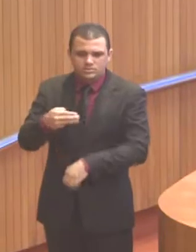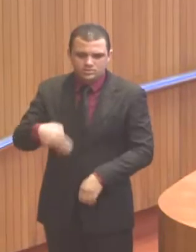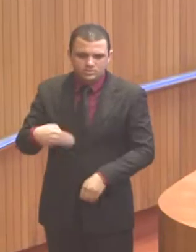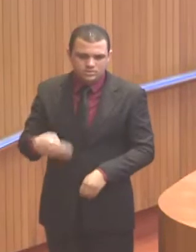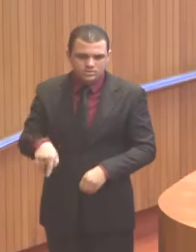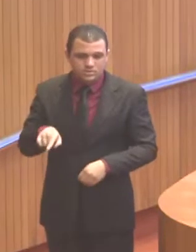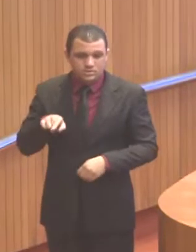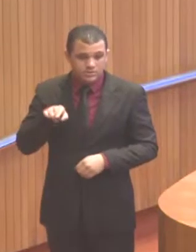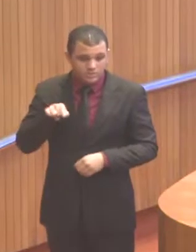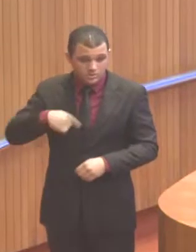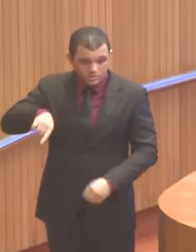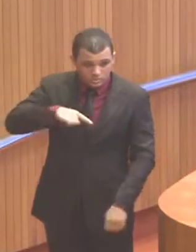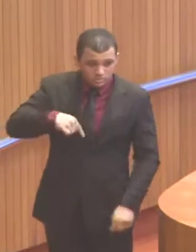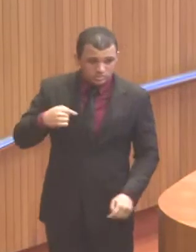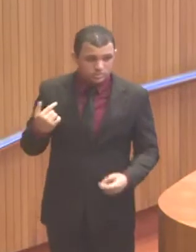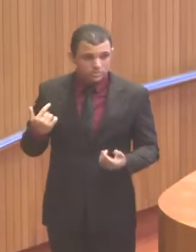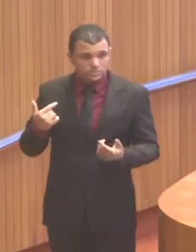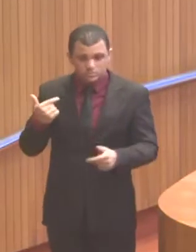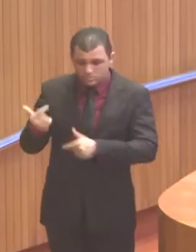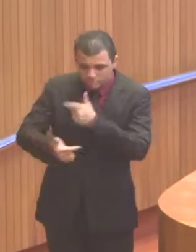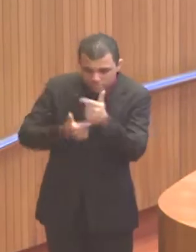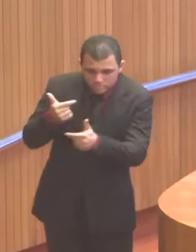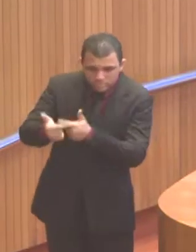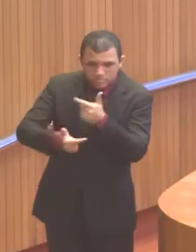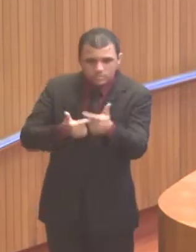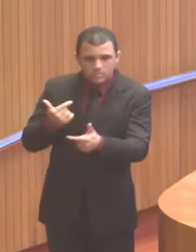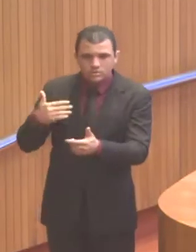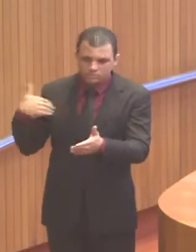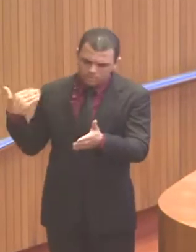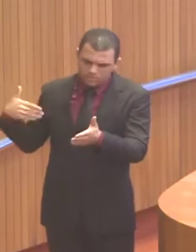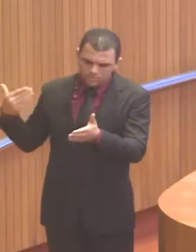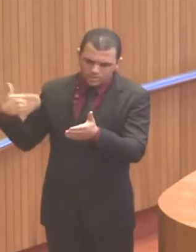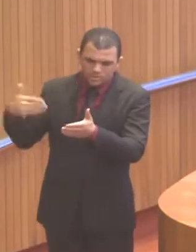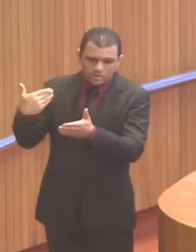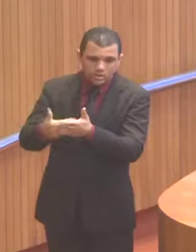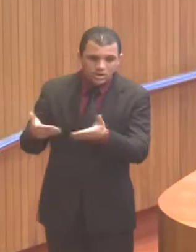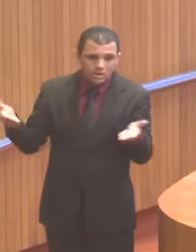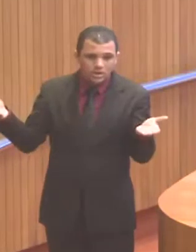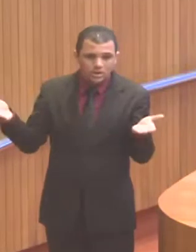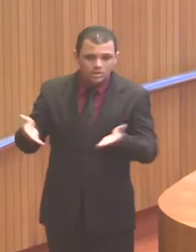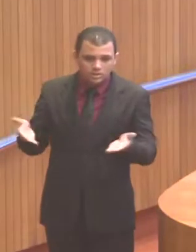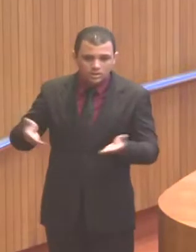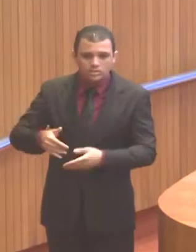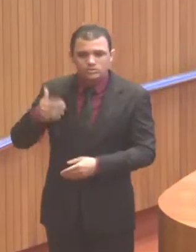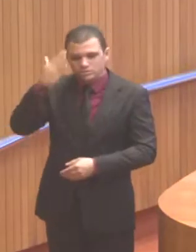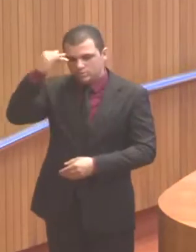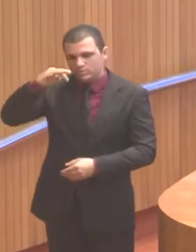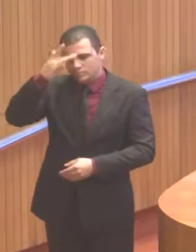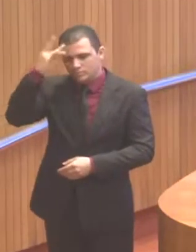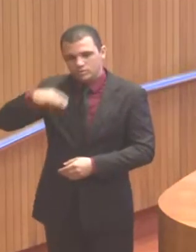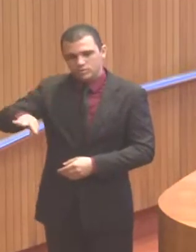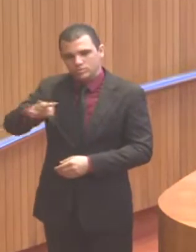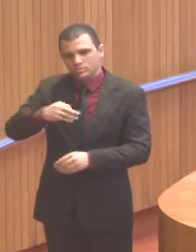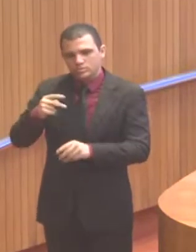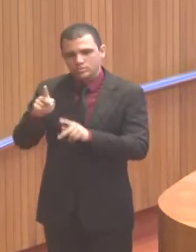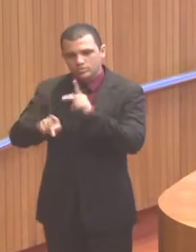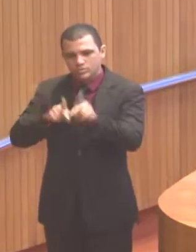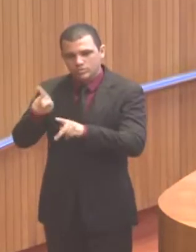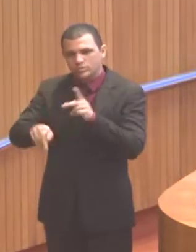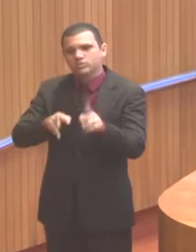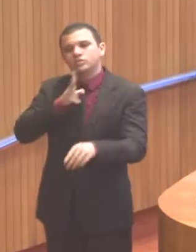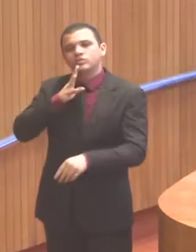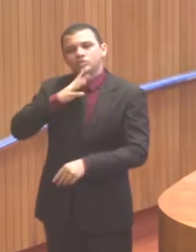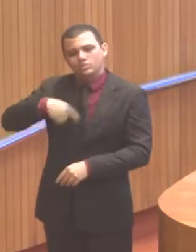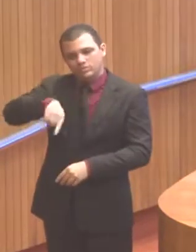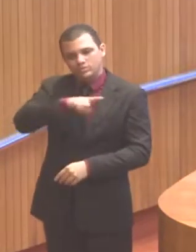atuação, na verdade, trouxe ao longo de nossa vida um resultado de reconhecimento popular. Tanto em uma reeleição que nós